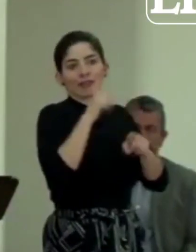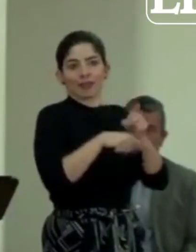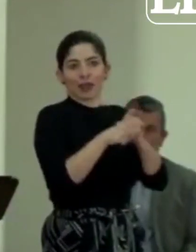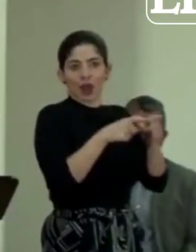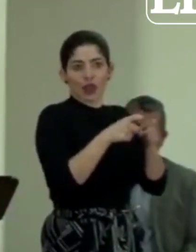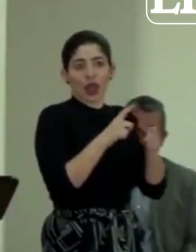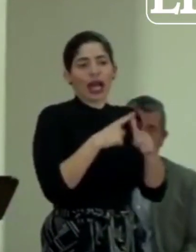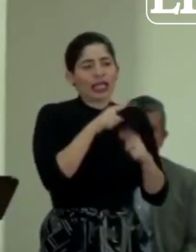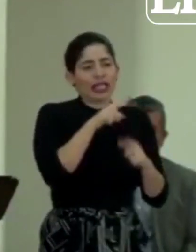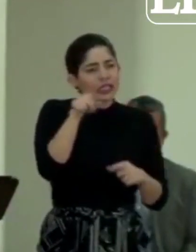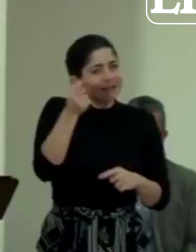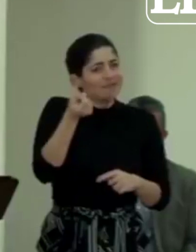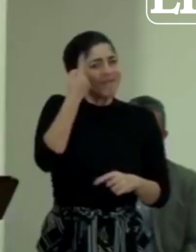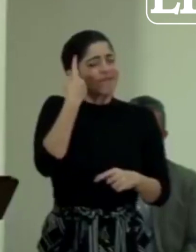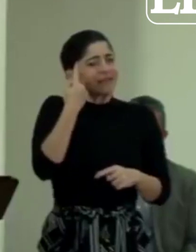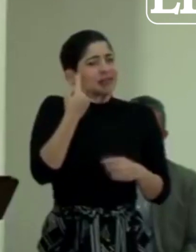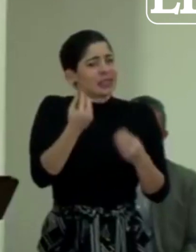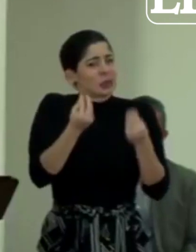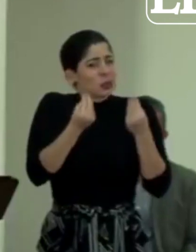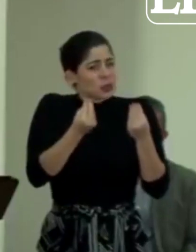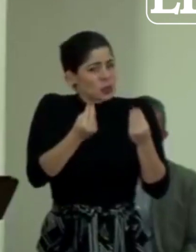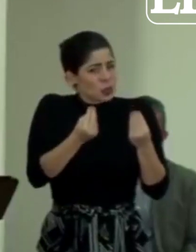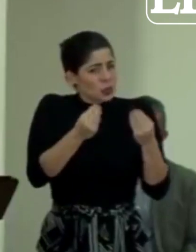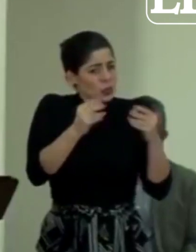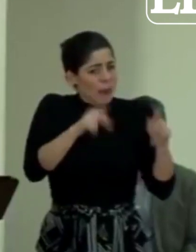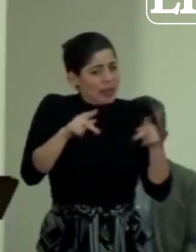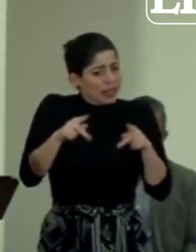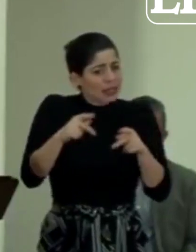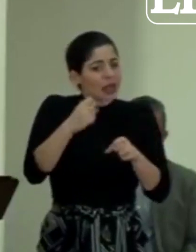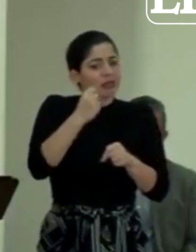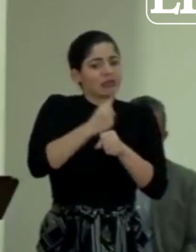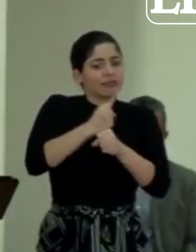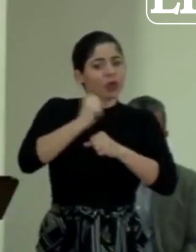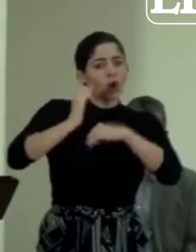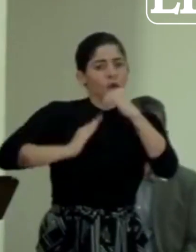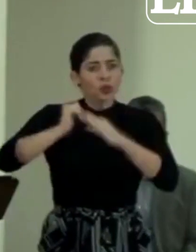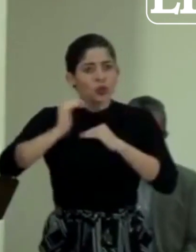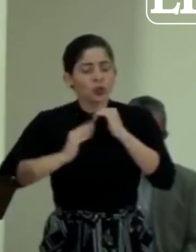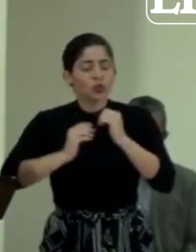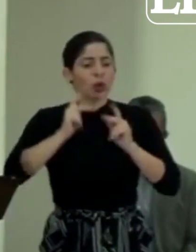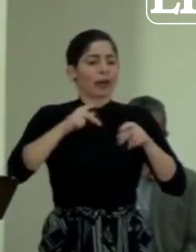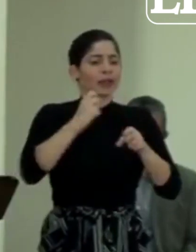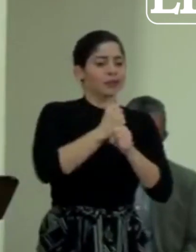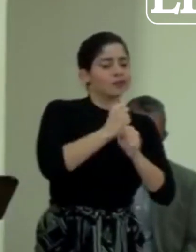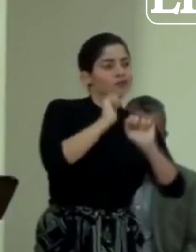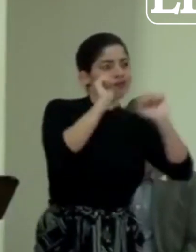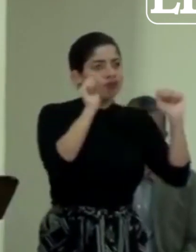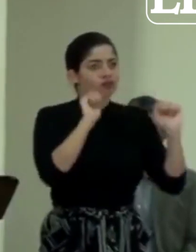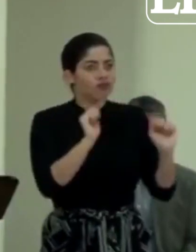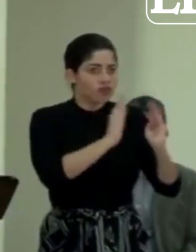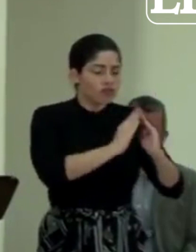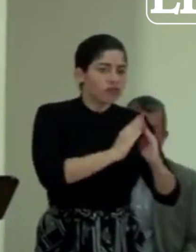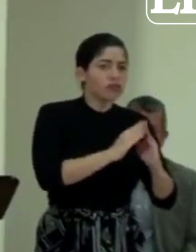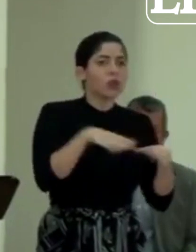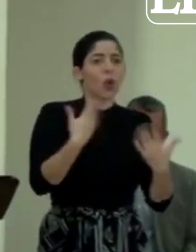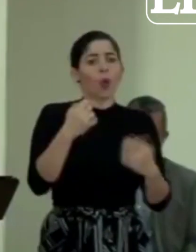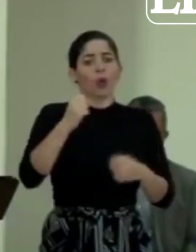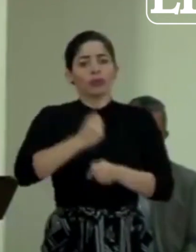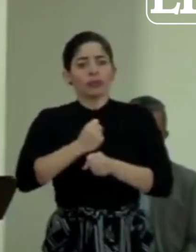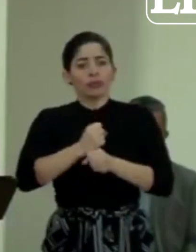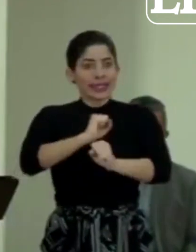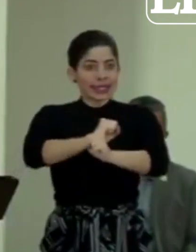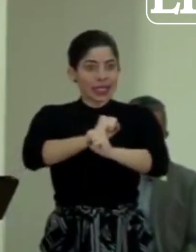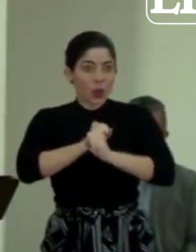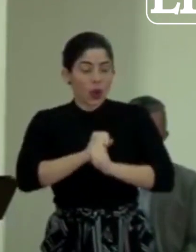Entendiendo que tenemos una gran cantidad de personas que trabajan en la construcción, que trabajan en oficios domésticos, que trabajan en seguridad,